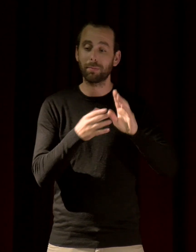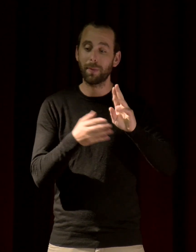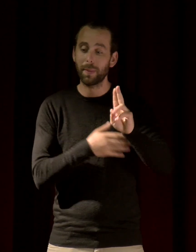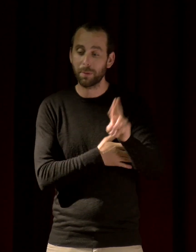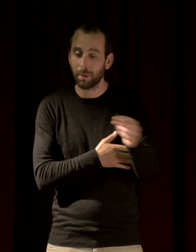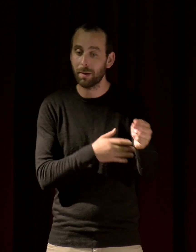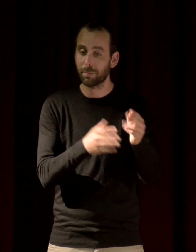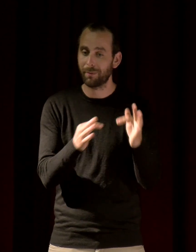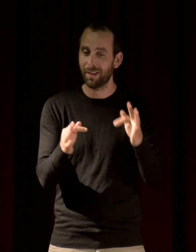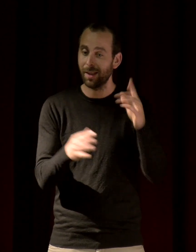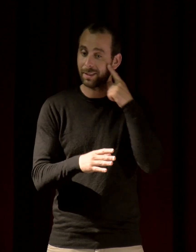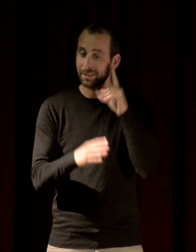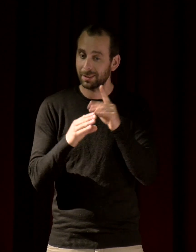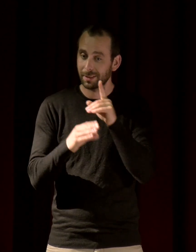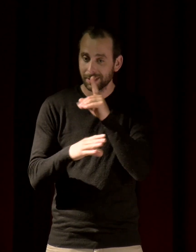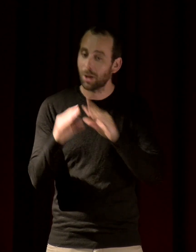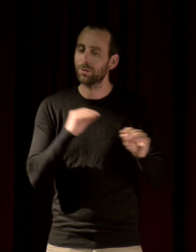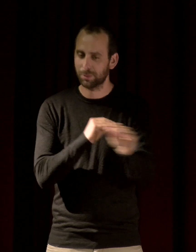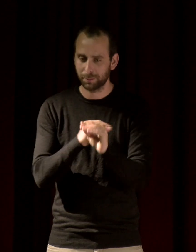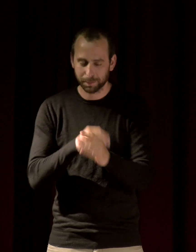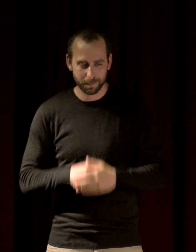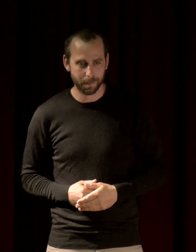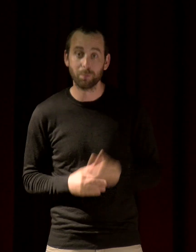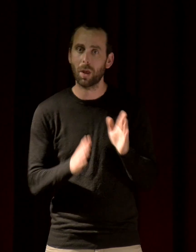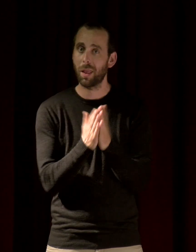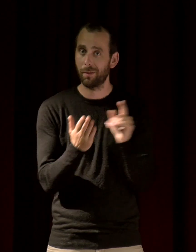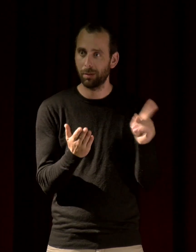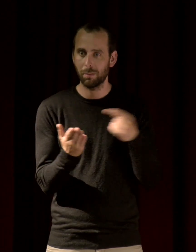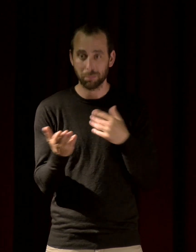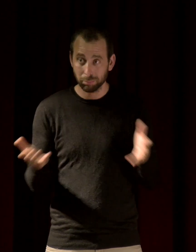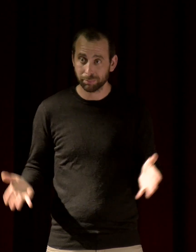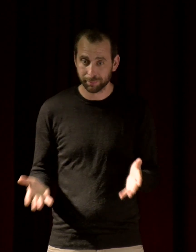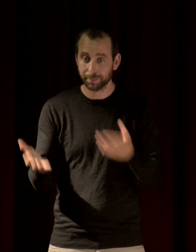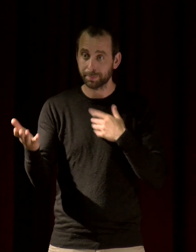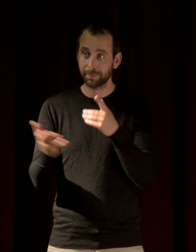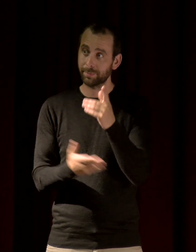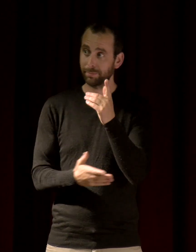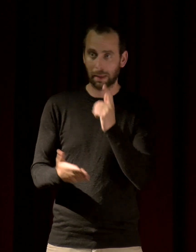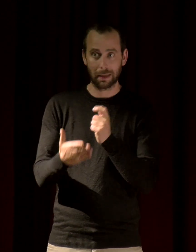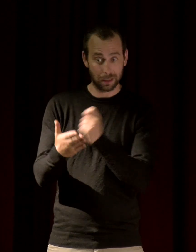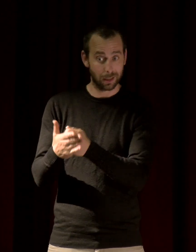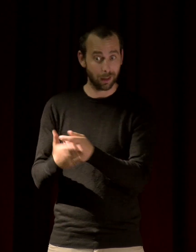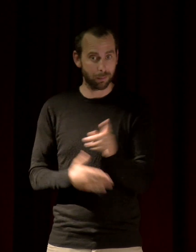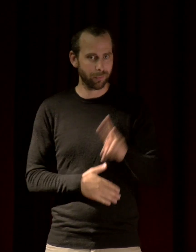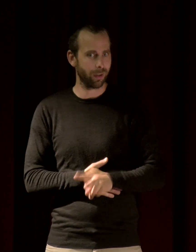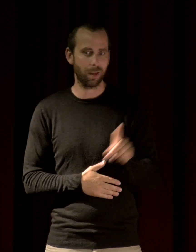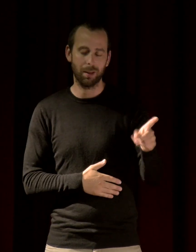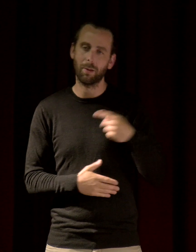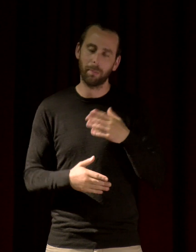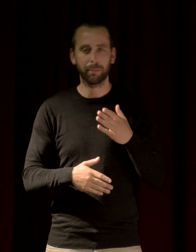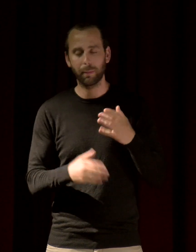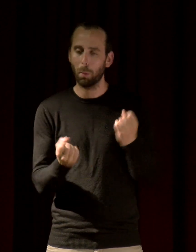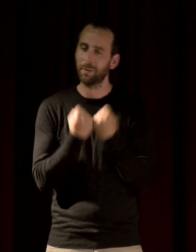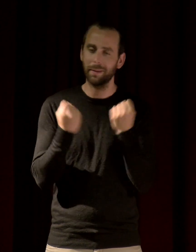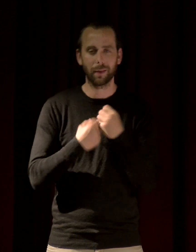magnifique. Moi je vous invite toutes et tous ensuite à aller l'acquérir sur le stand de Fier de Lettre. Je ne fais pas de la réclame à chaque fois